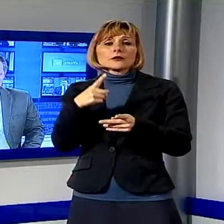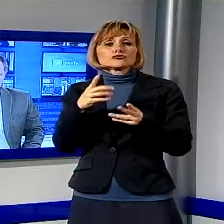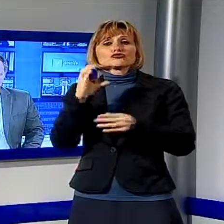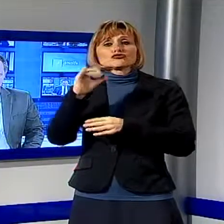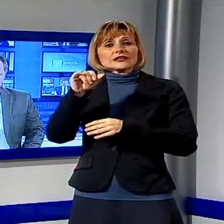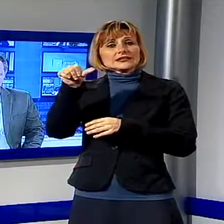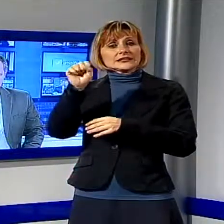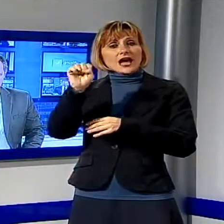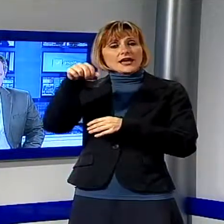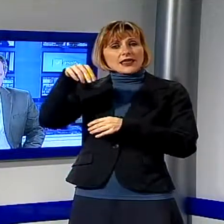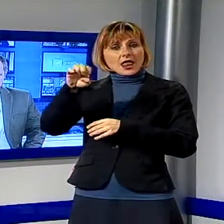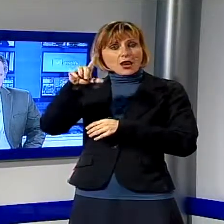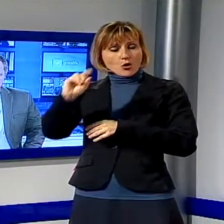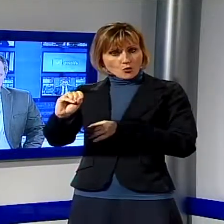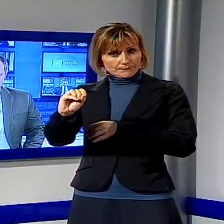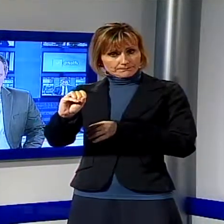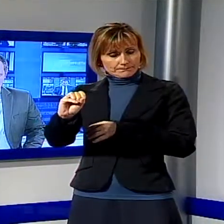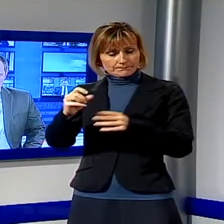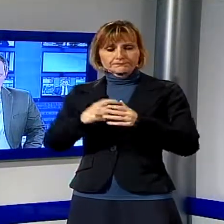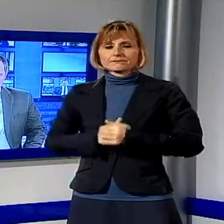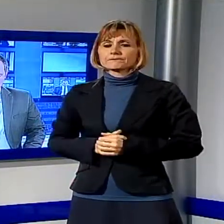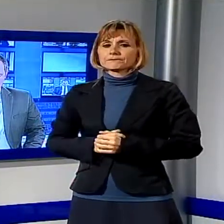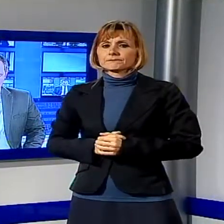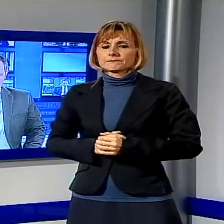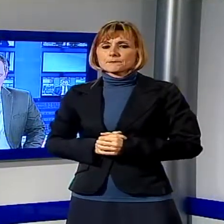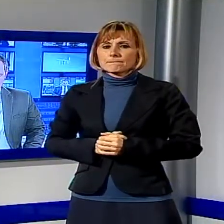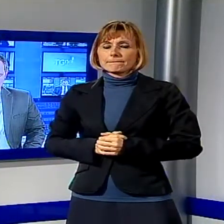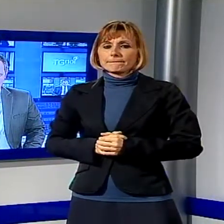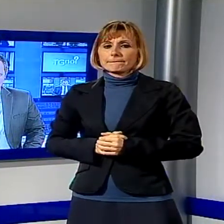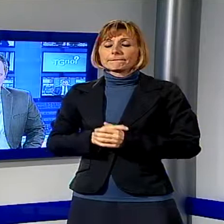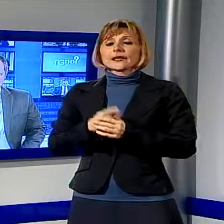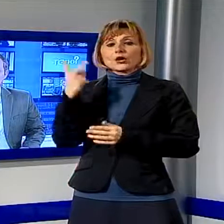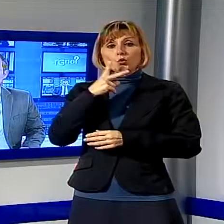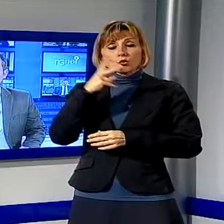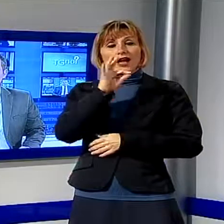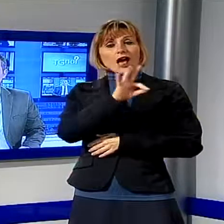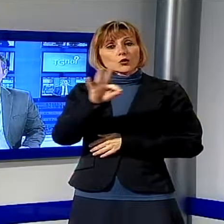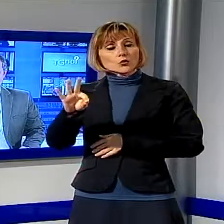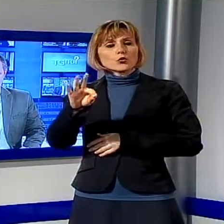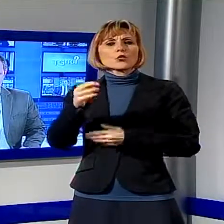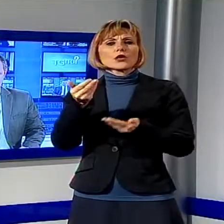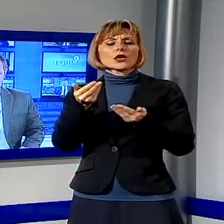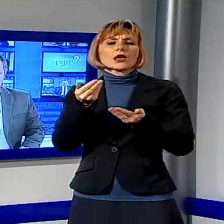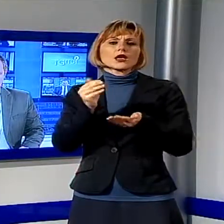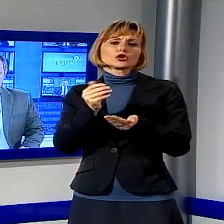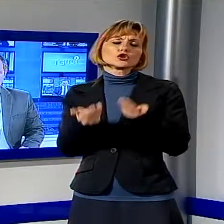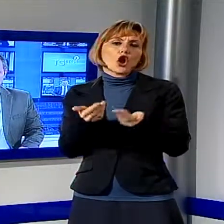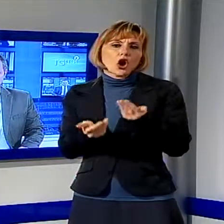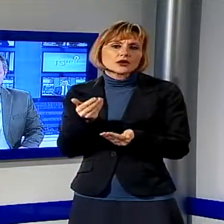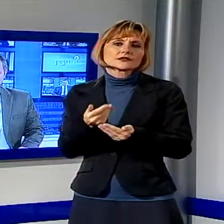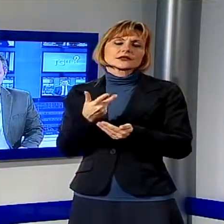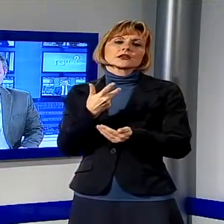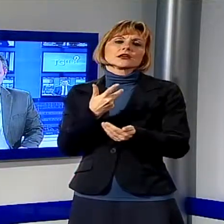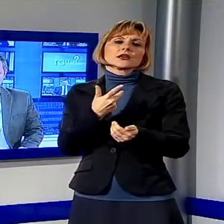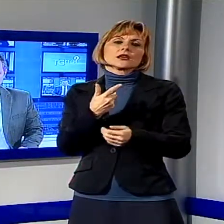Cisanello. A Lucca alcune dosi di hashish e marijuana sono state trovate all